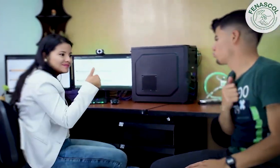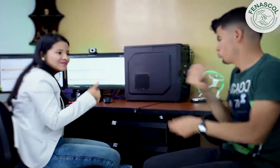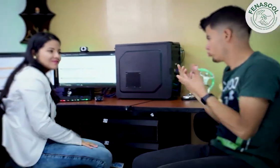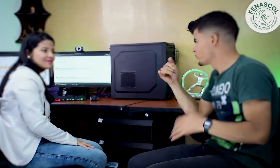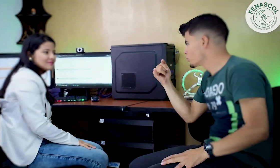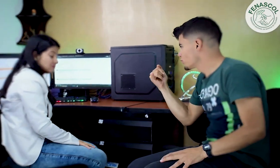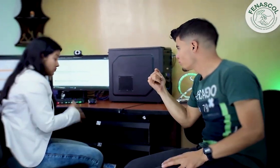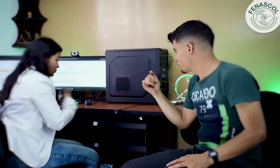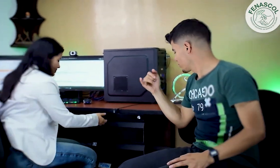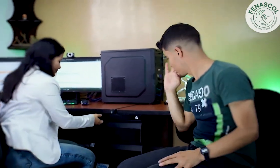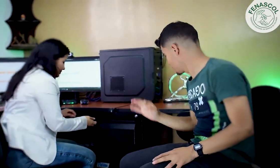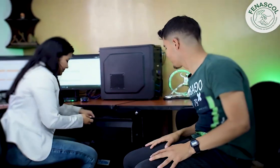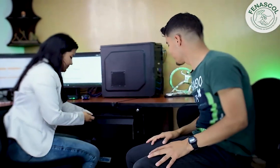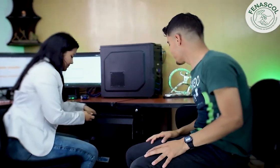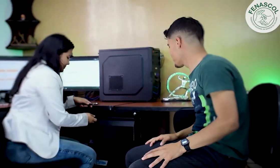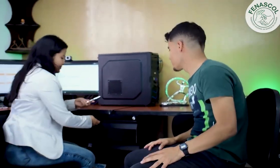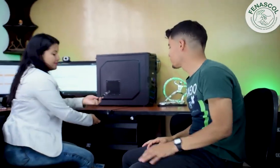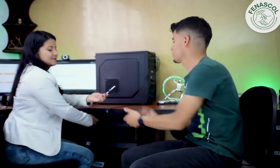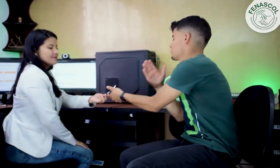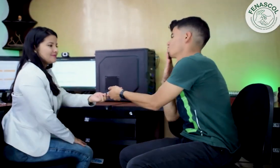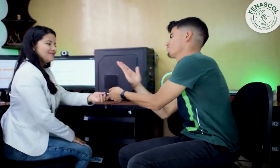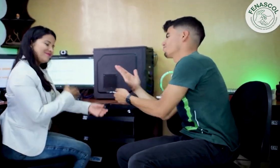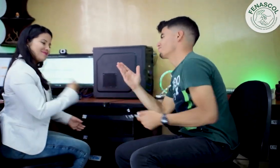¿Me prestas un esfero, Sí, claro. Con gusto. Gracias.